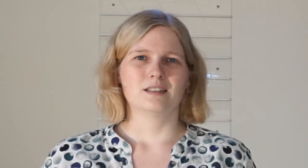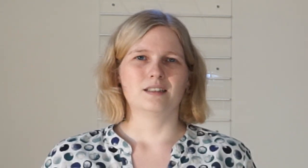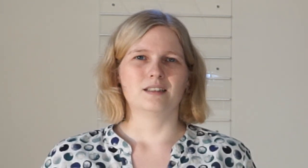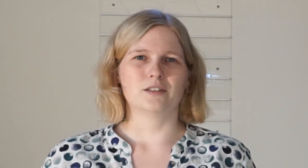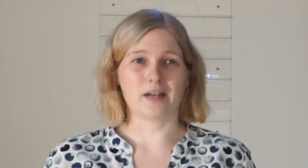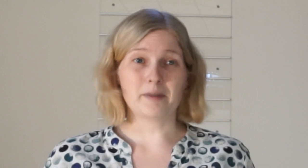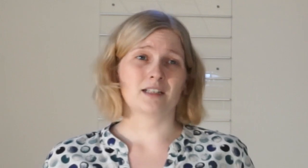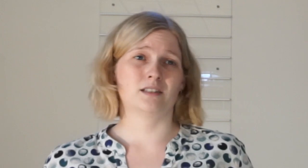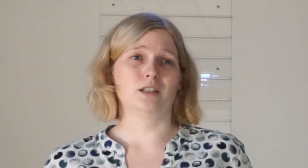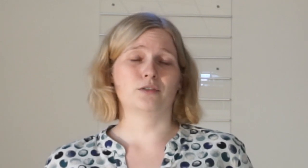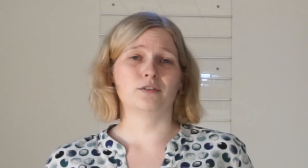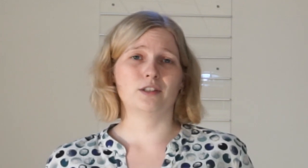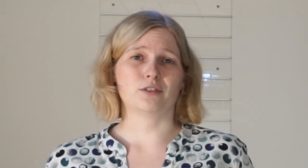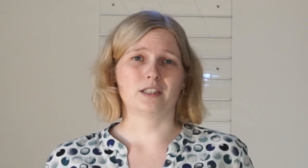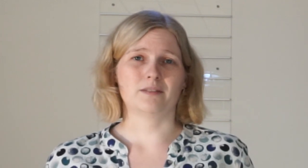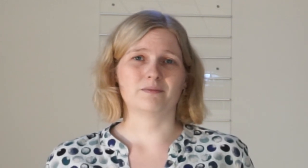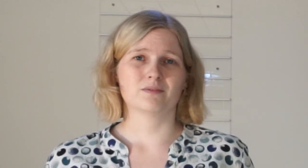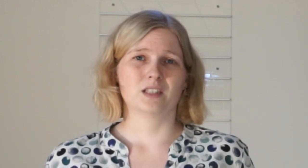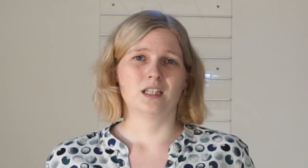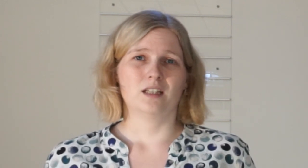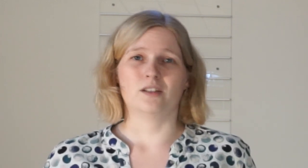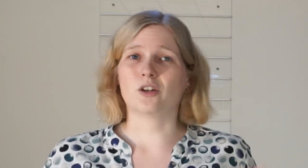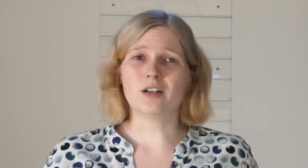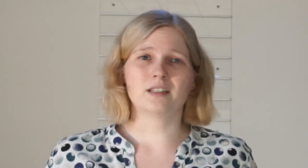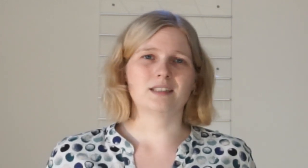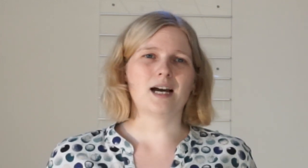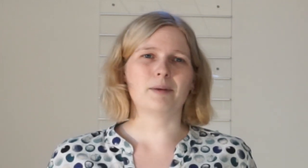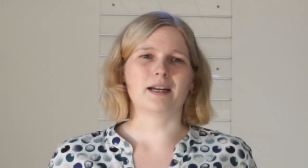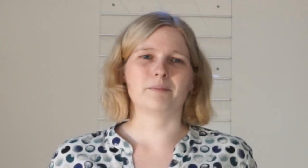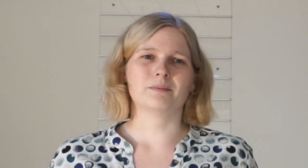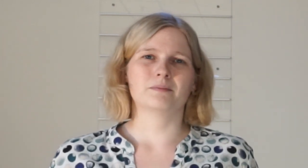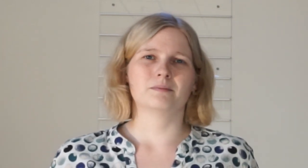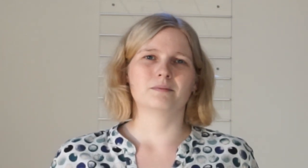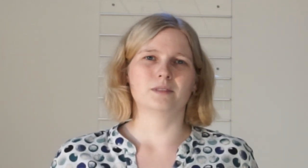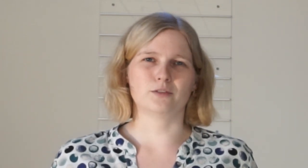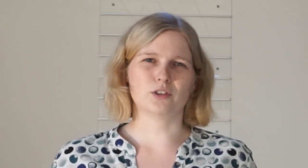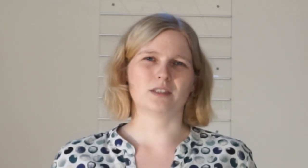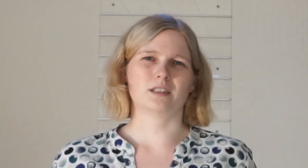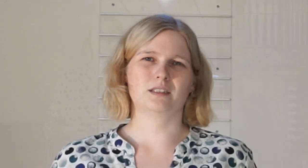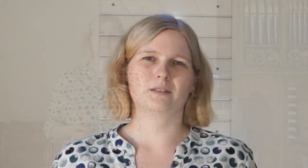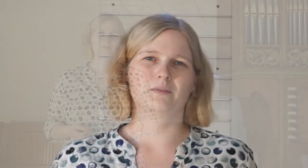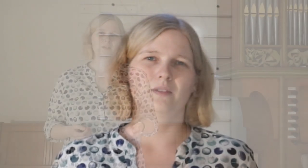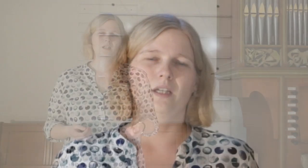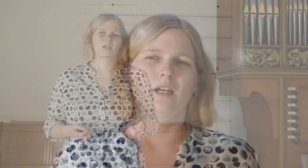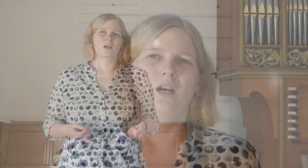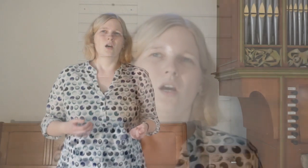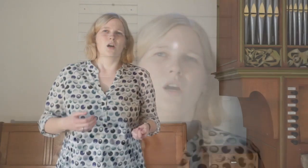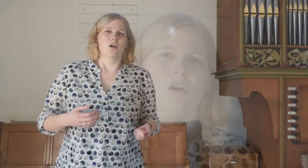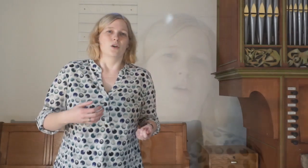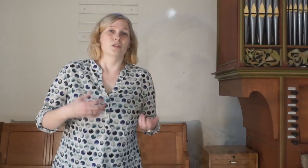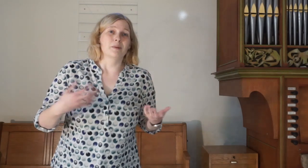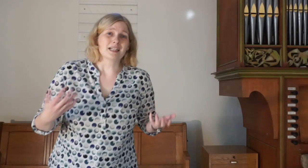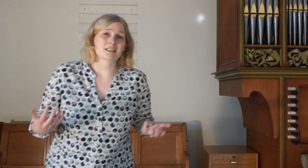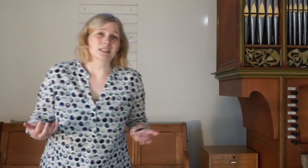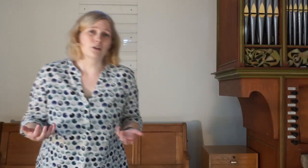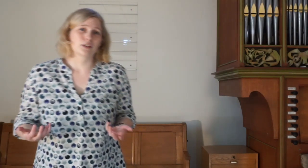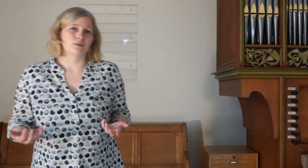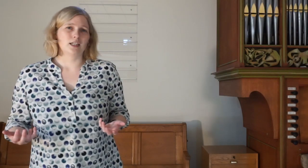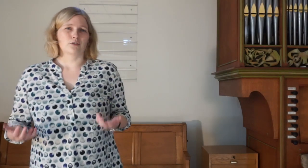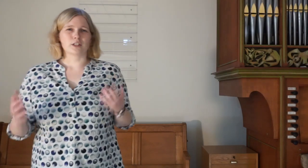Zwei machten sich auf den Weg von ihnen. Sie konnten nicht da bleiben. Sie wollten nicht. Und sie machten sich auf den Weg von